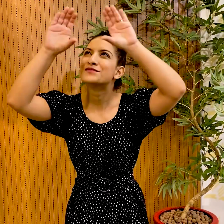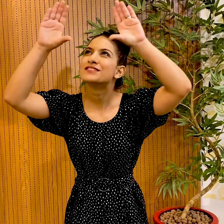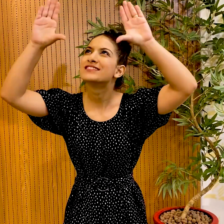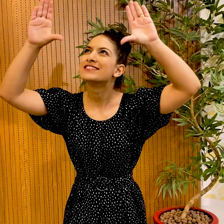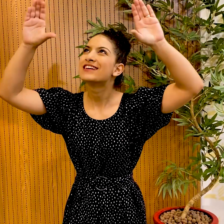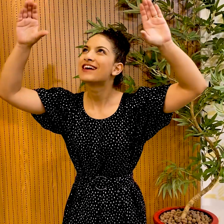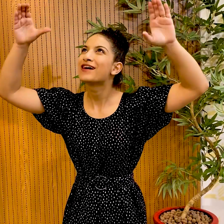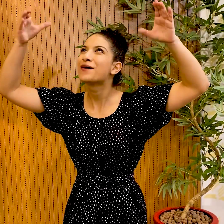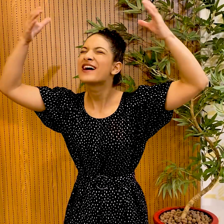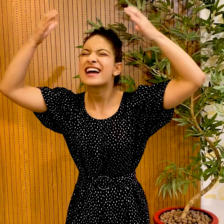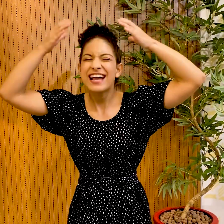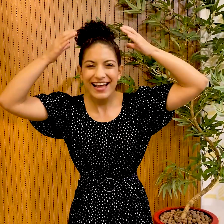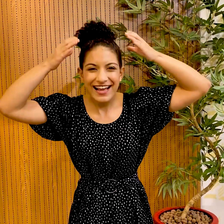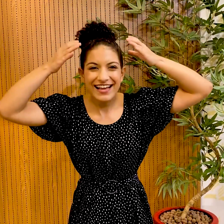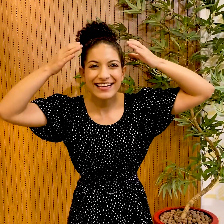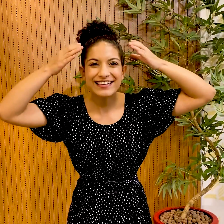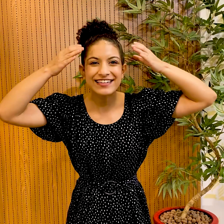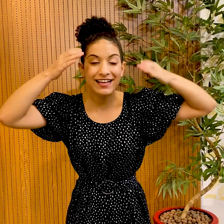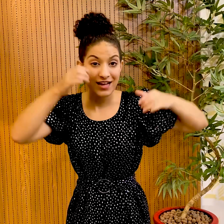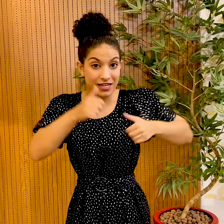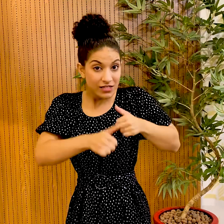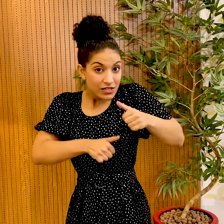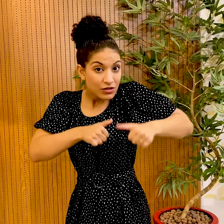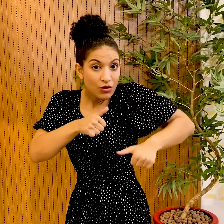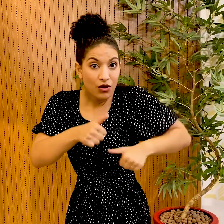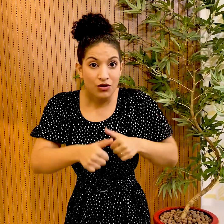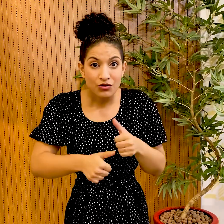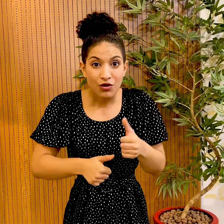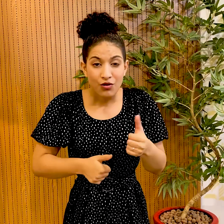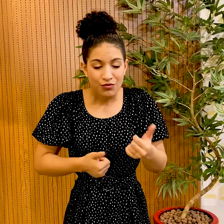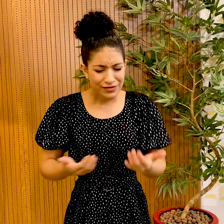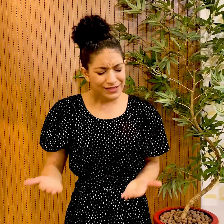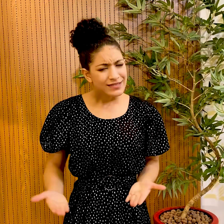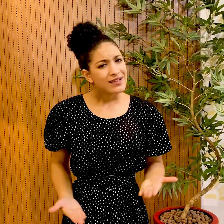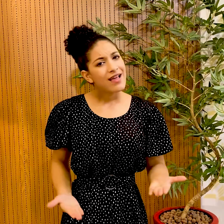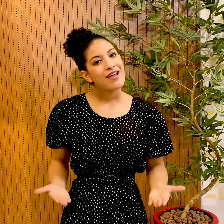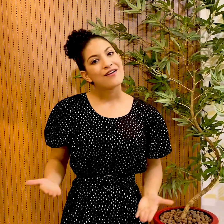Ele era rico e se fez pobre.